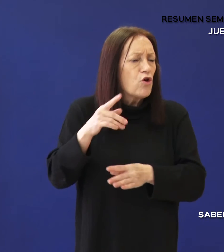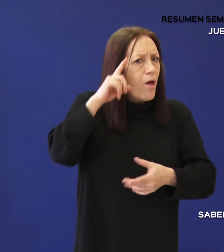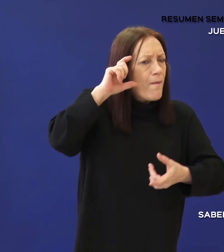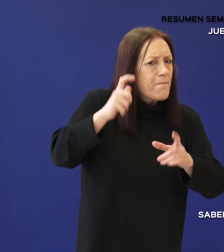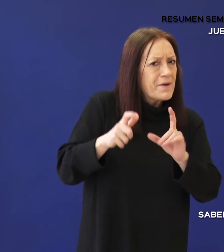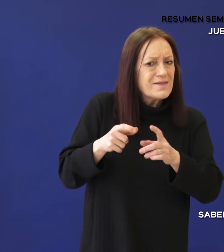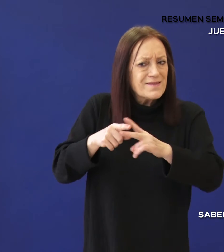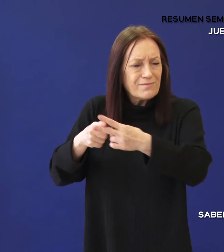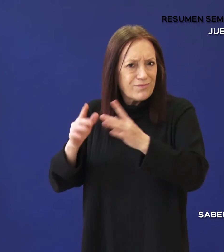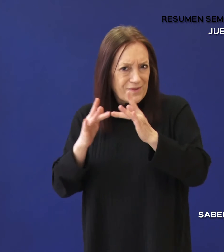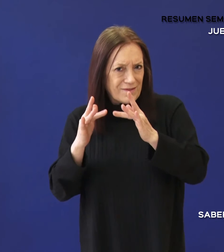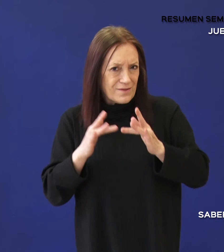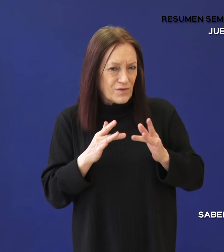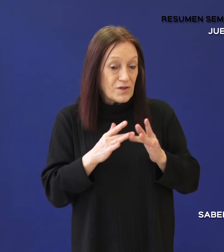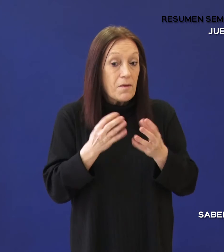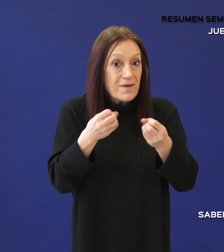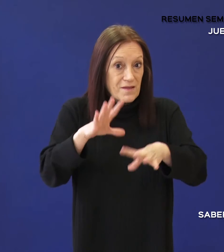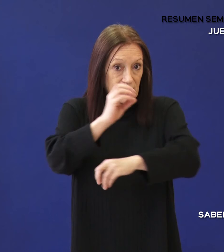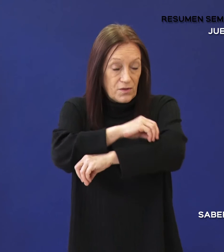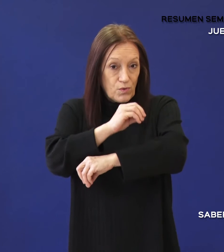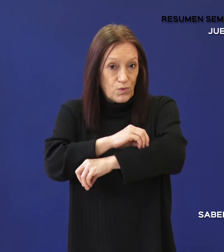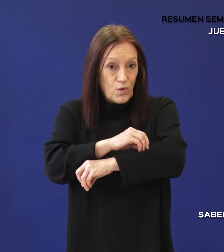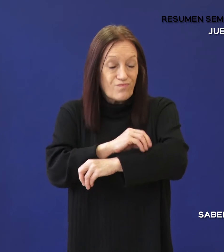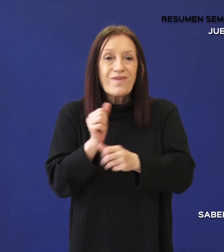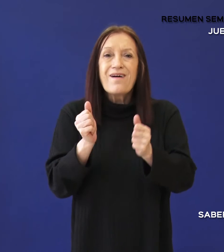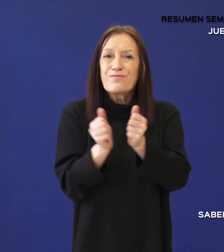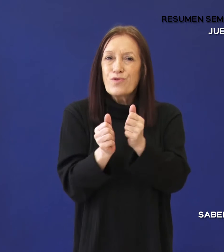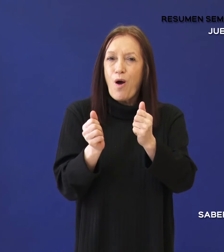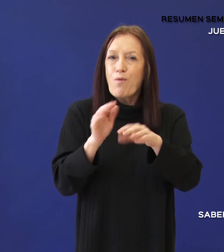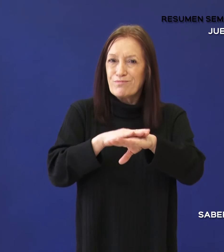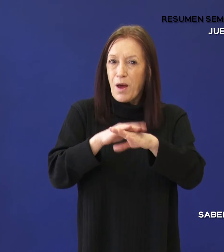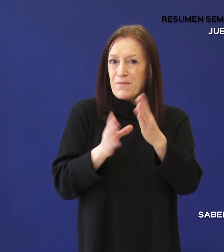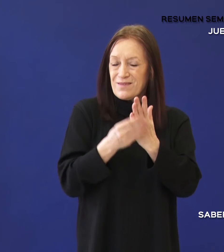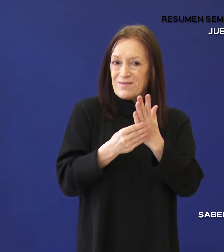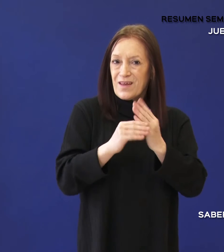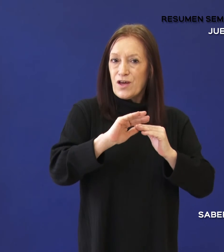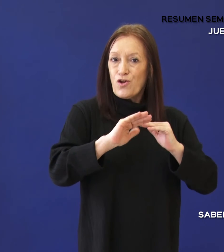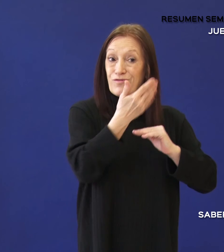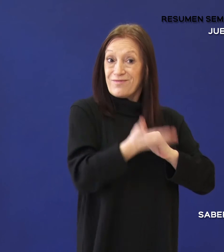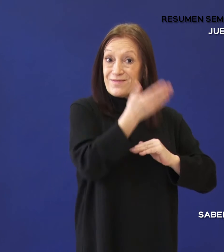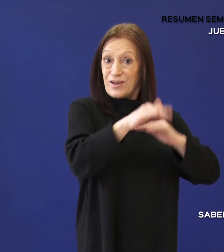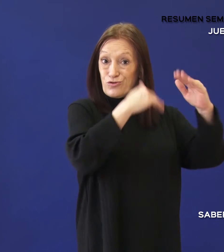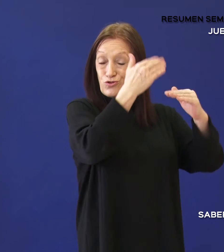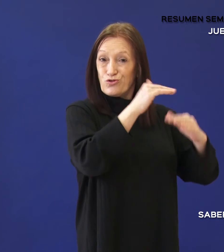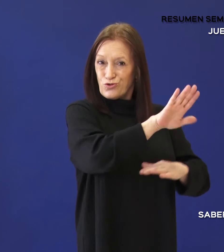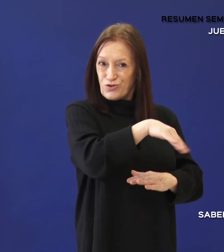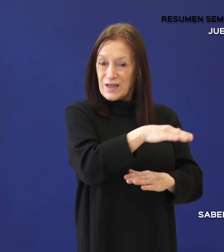es implementado en Santa Cruz desde el Ministerio de Desarrollo Social y los y las participantes, 40